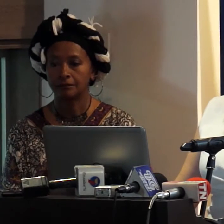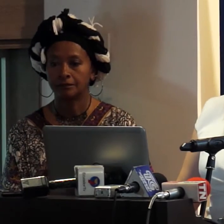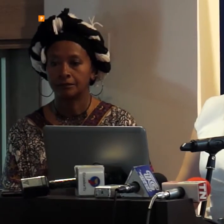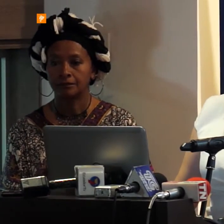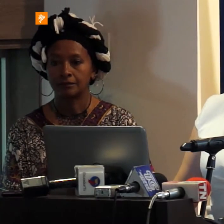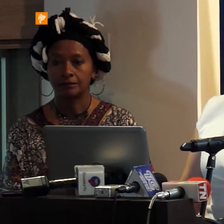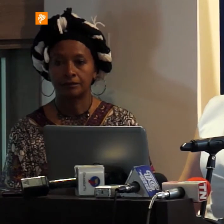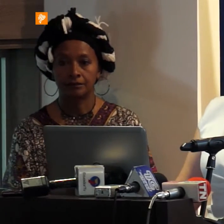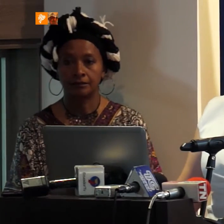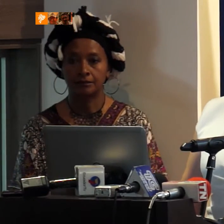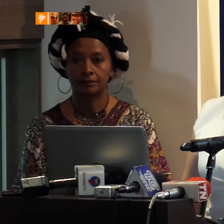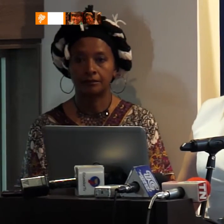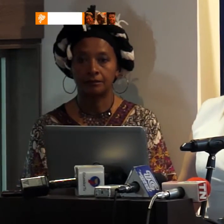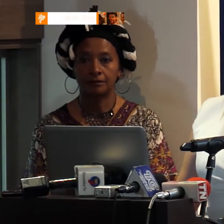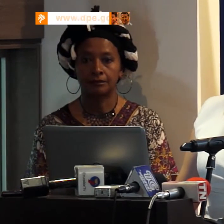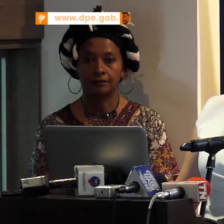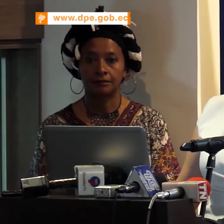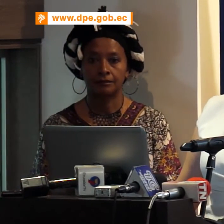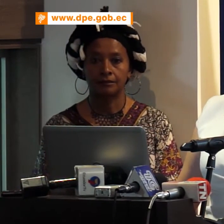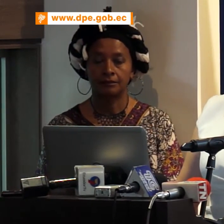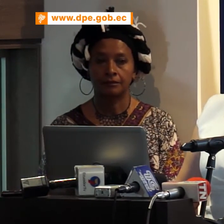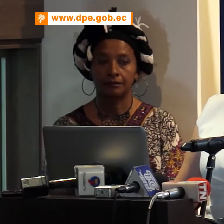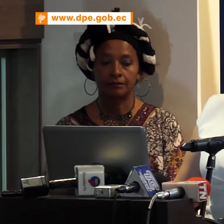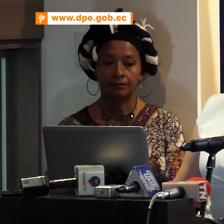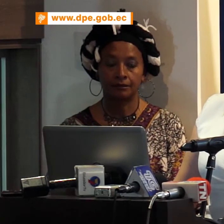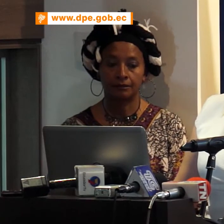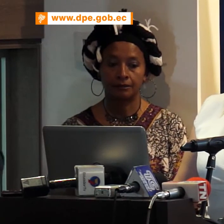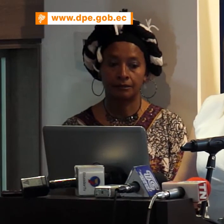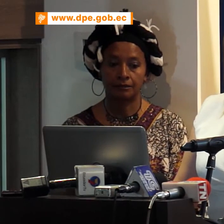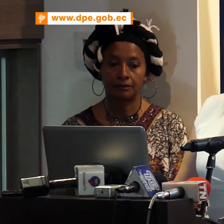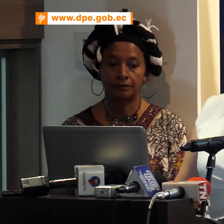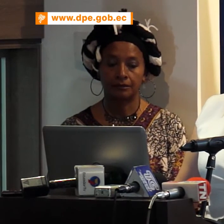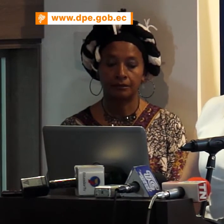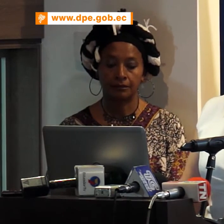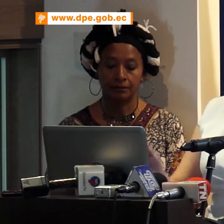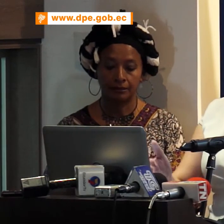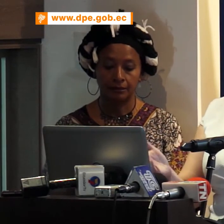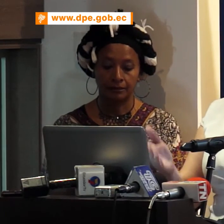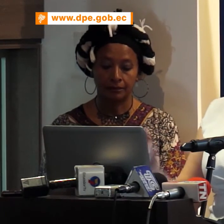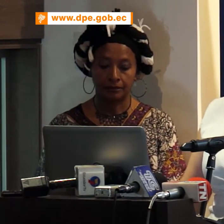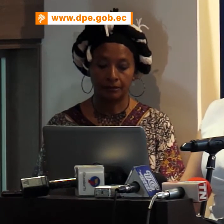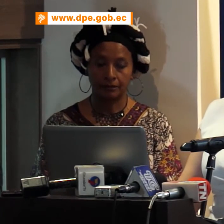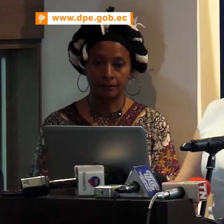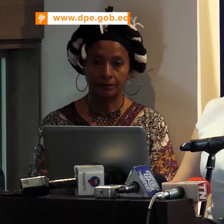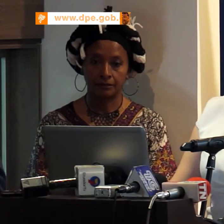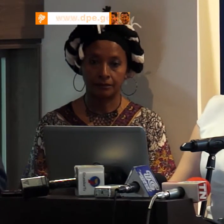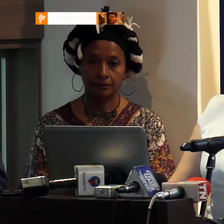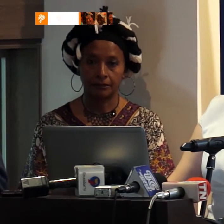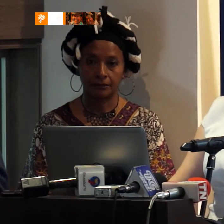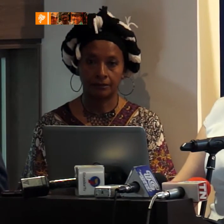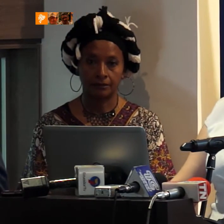2016 y los temas de salud que se han incrementado también en que han reducido en mayo y que se